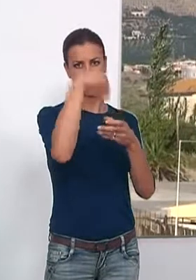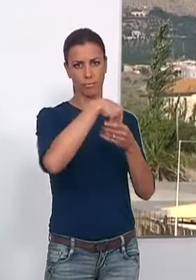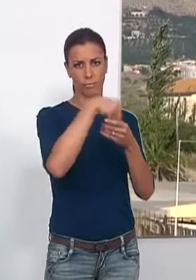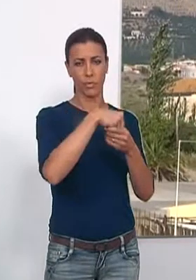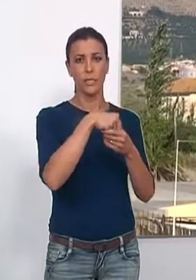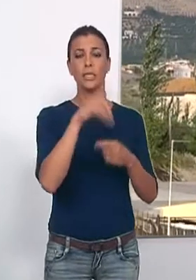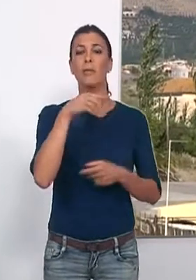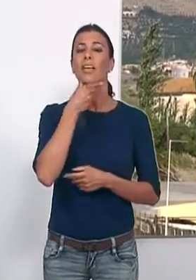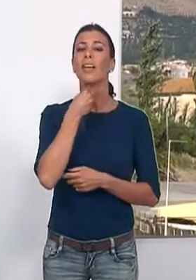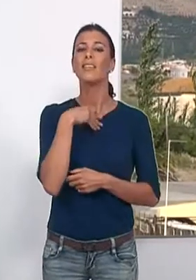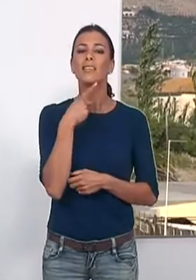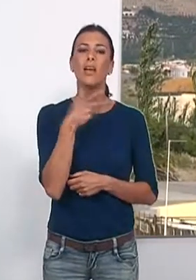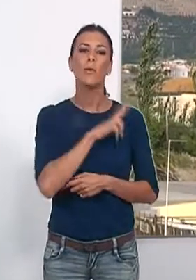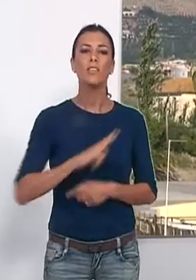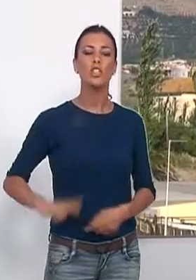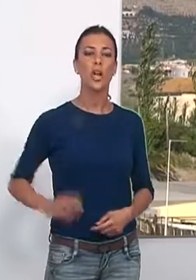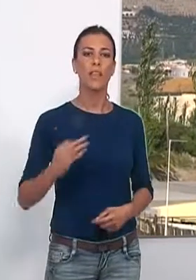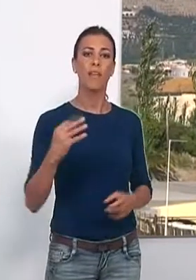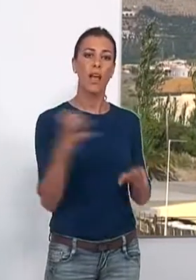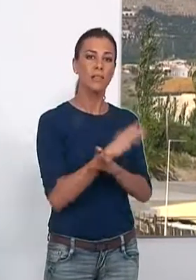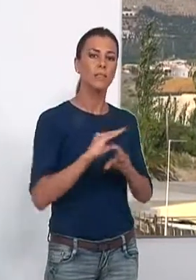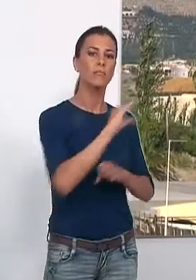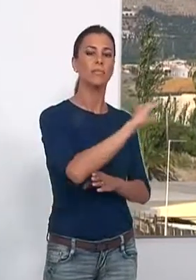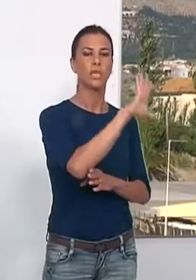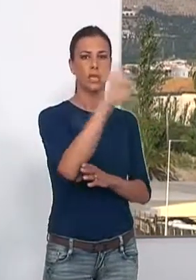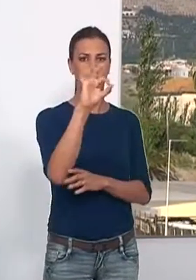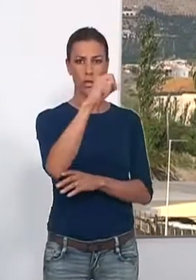La garantía provisional será de 500 euros. ¡Gracias!